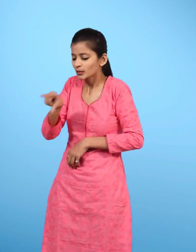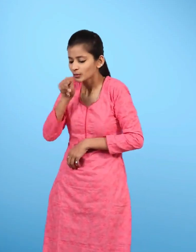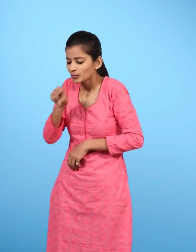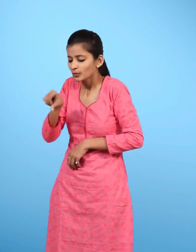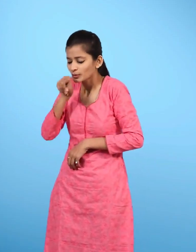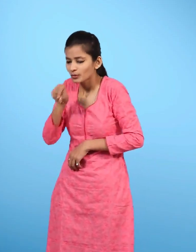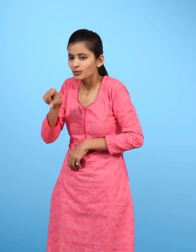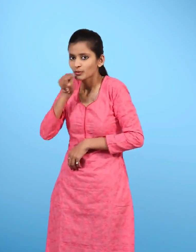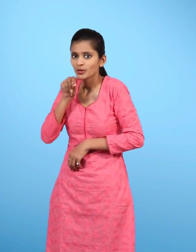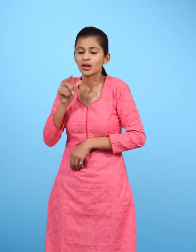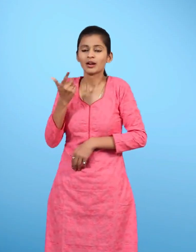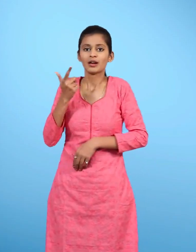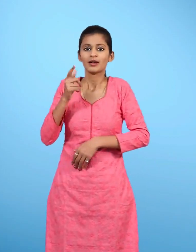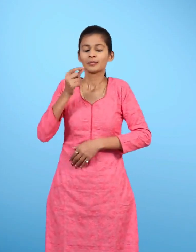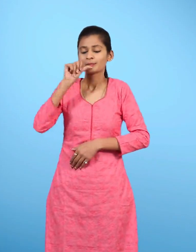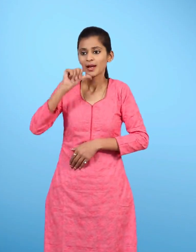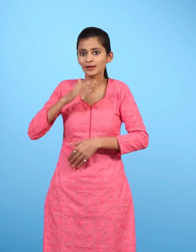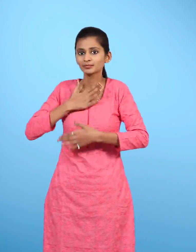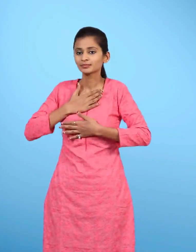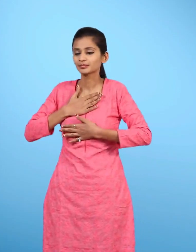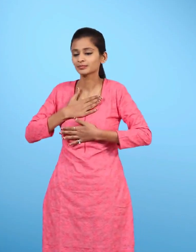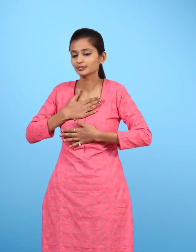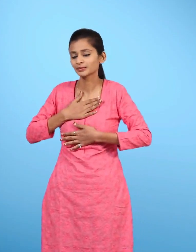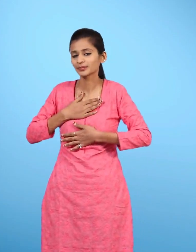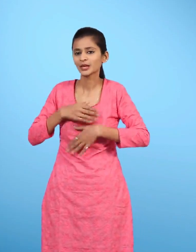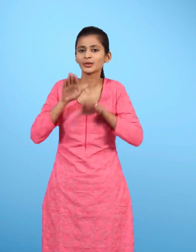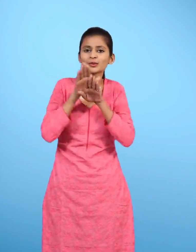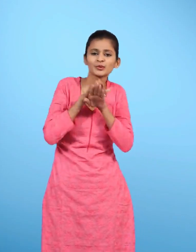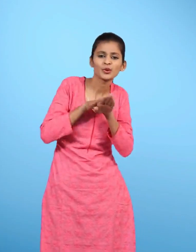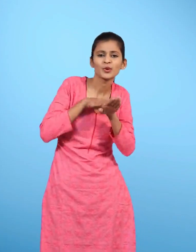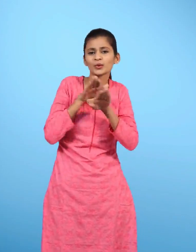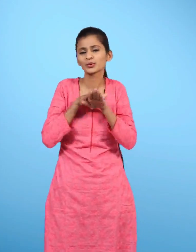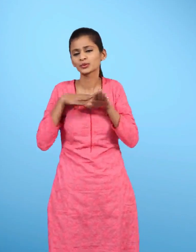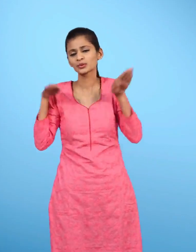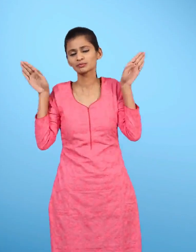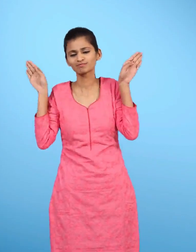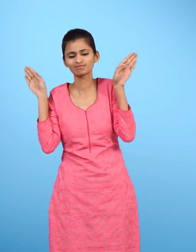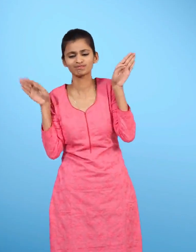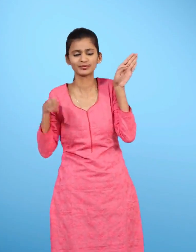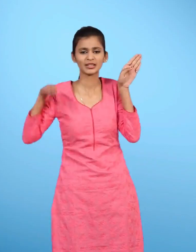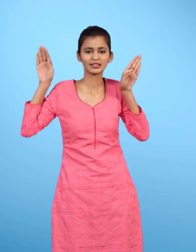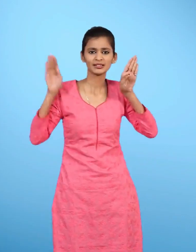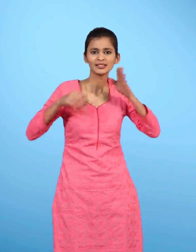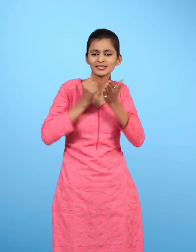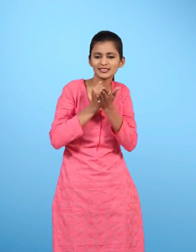पानी पीकर वह धीरे धीरे अपने पंक फरपढाने लगी